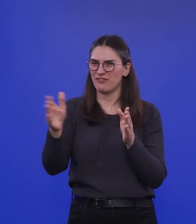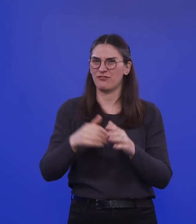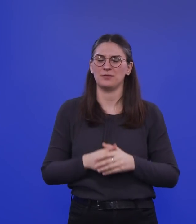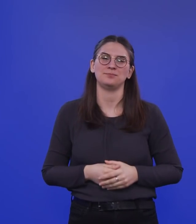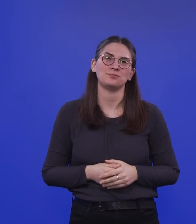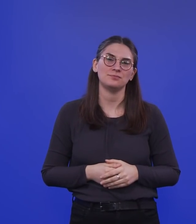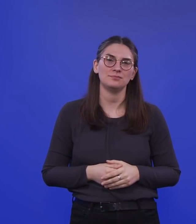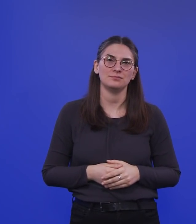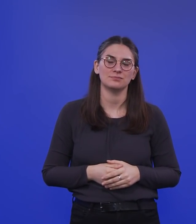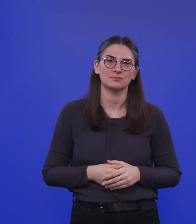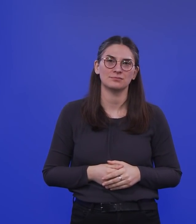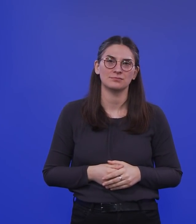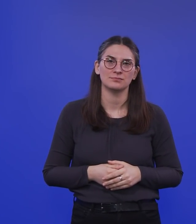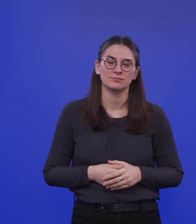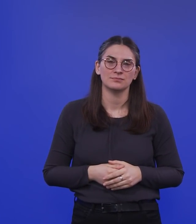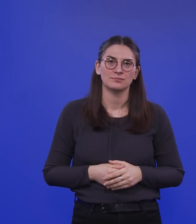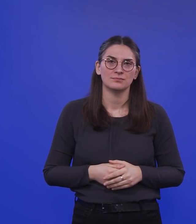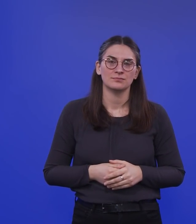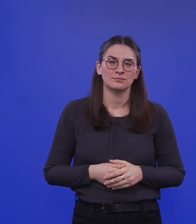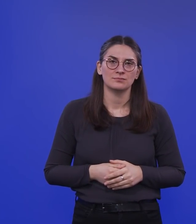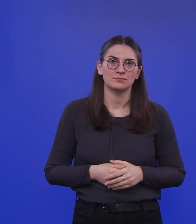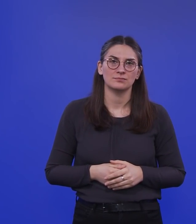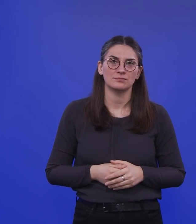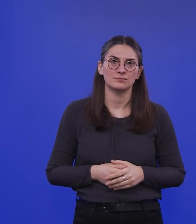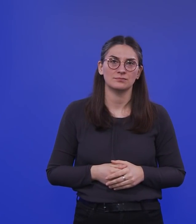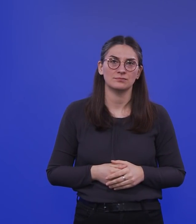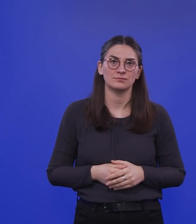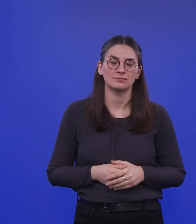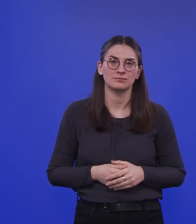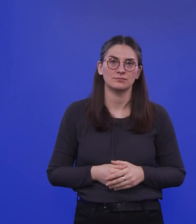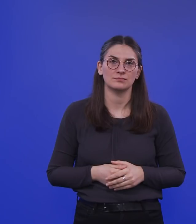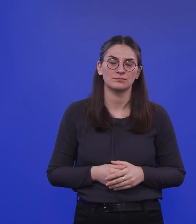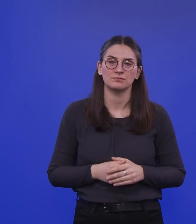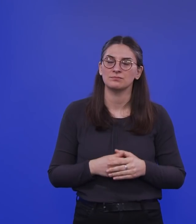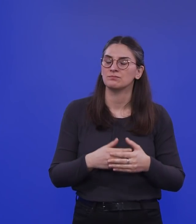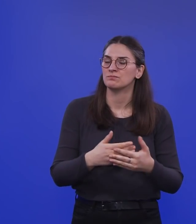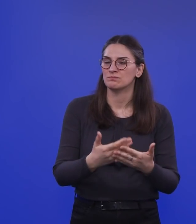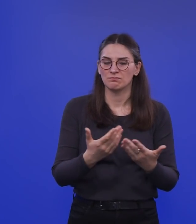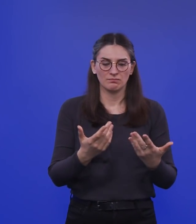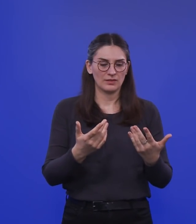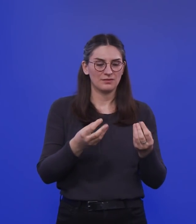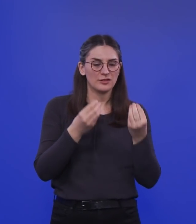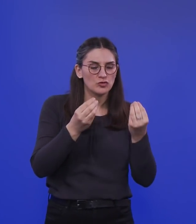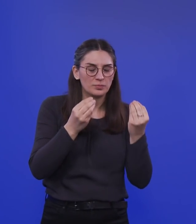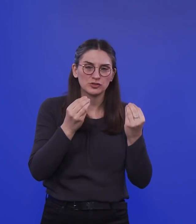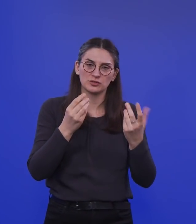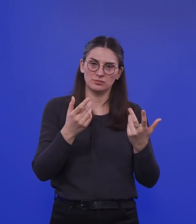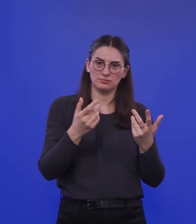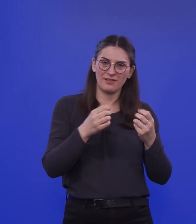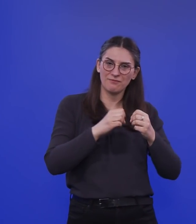sehr starke Hinweise darauf, dass die Empfänglichkeit und das Teilnehmen an der Verbreitung bei diesem